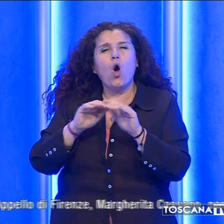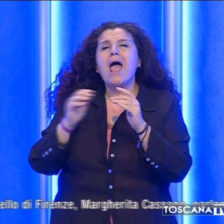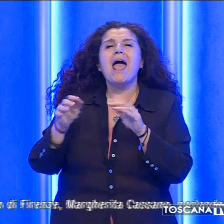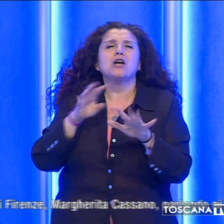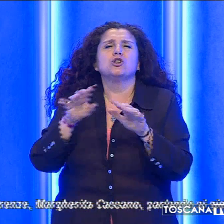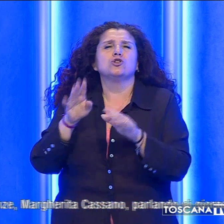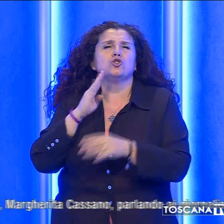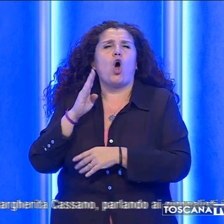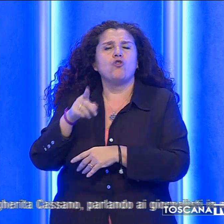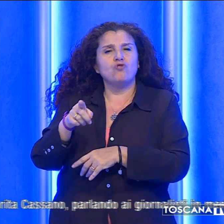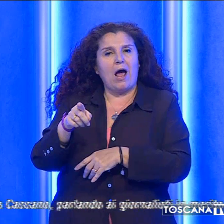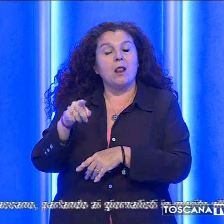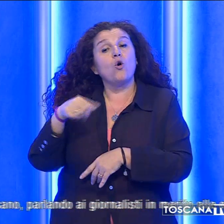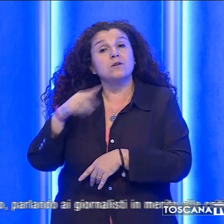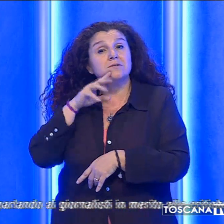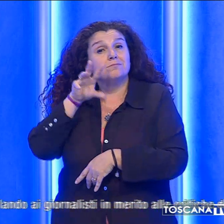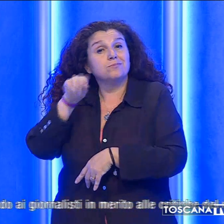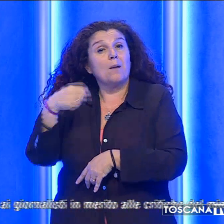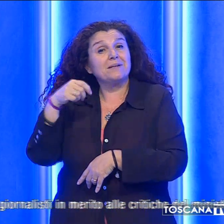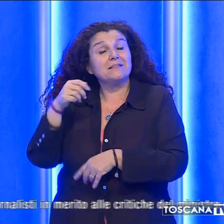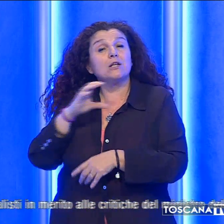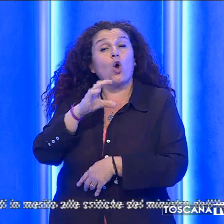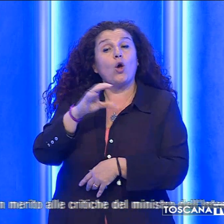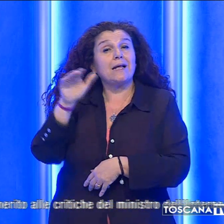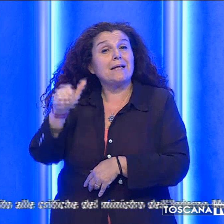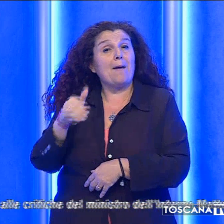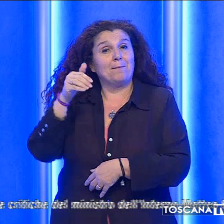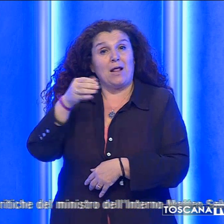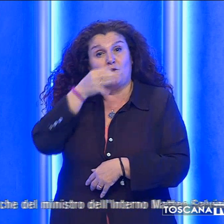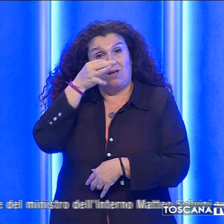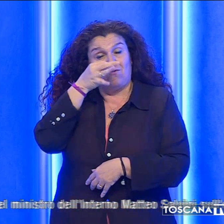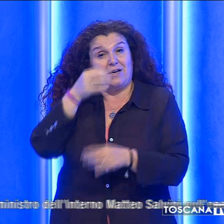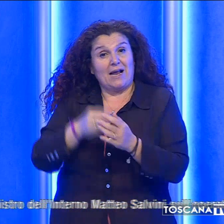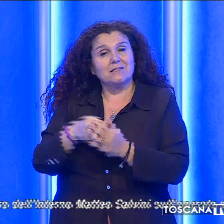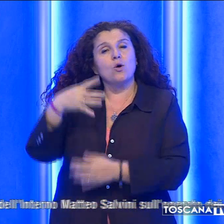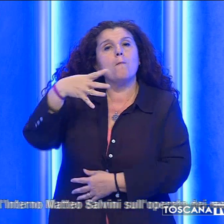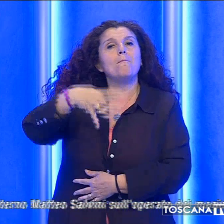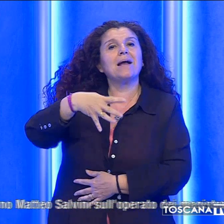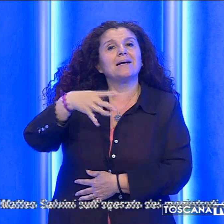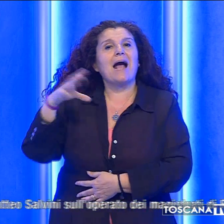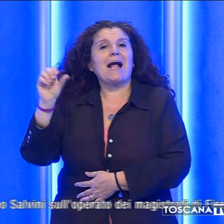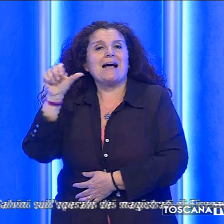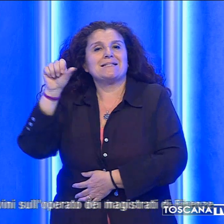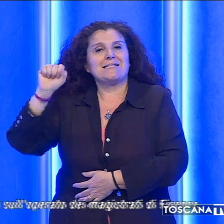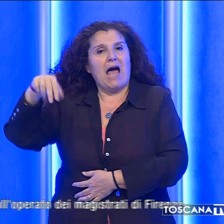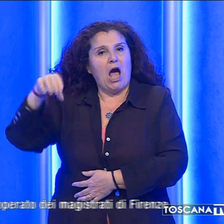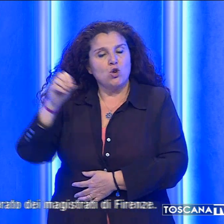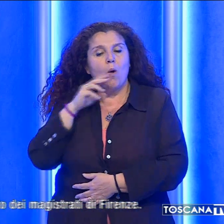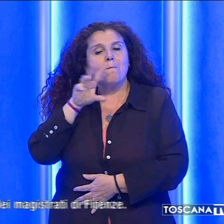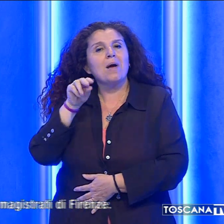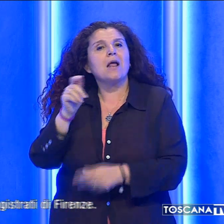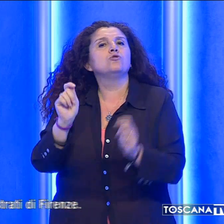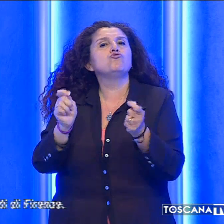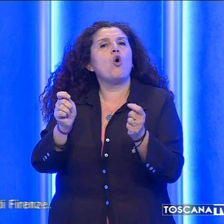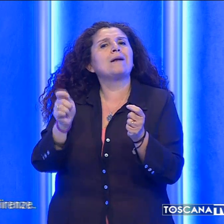social. Così la presidente della Corte di Appello di Firenze, Margherita Cassano, parlando ai